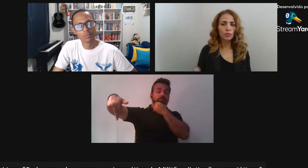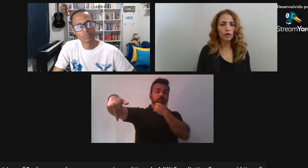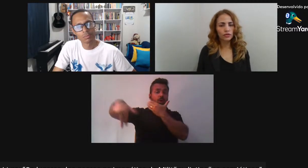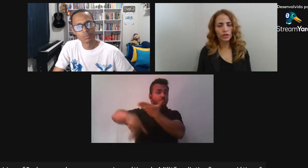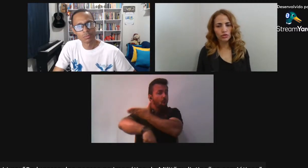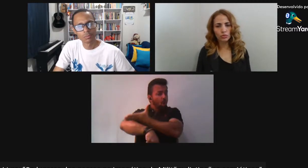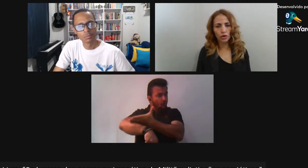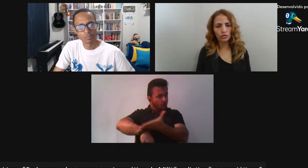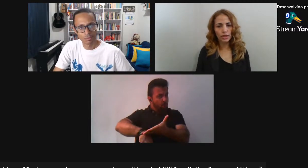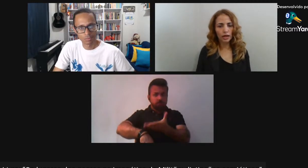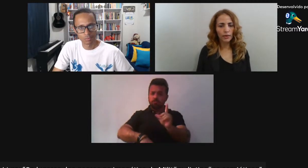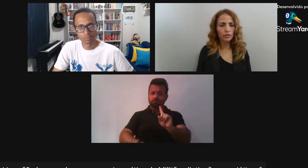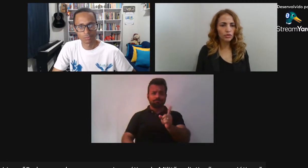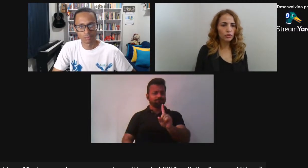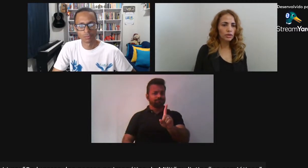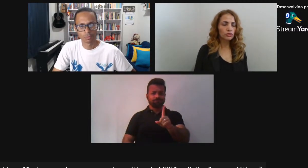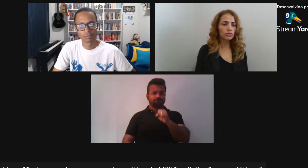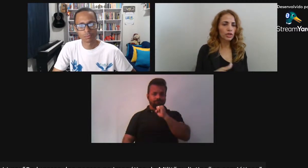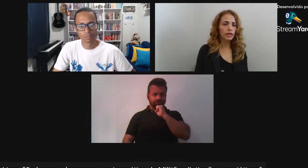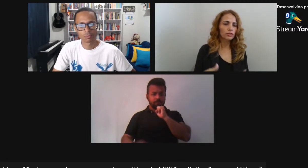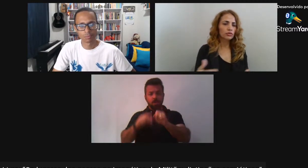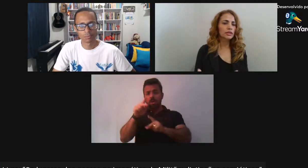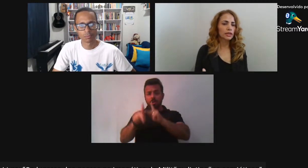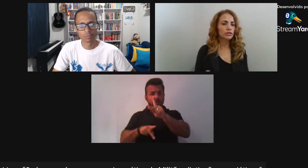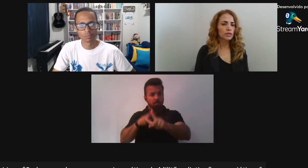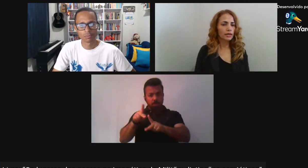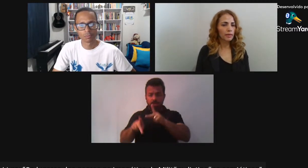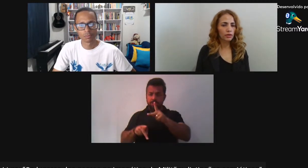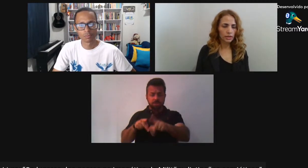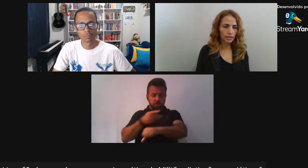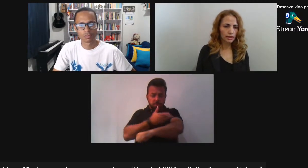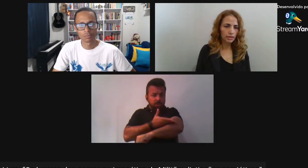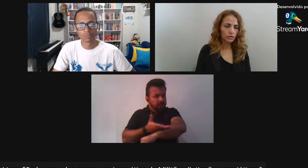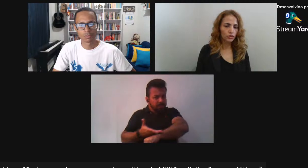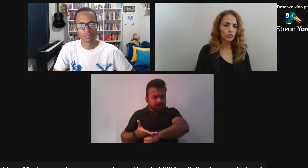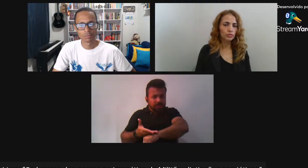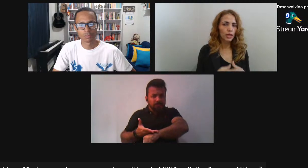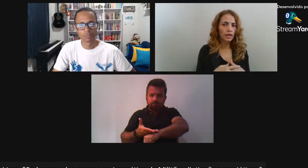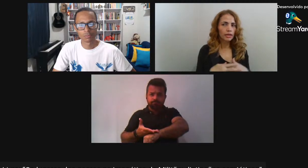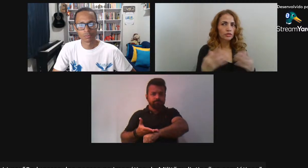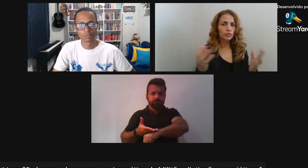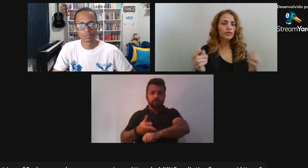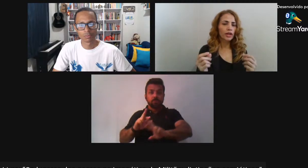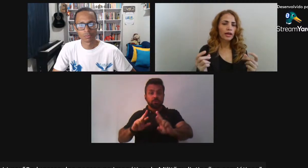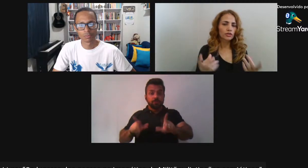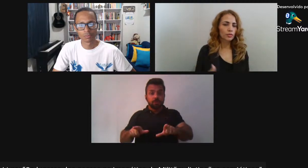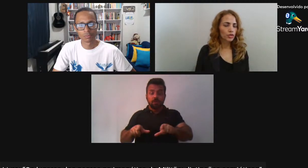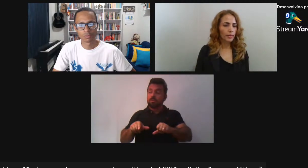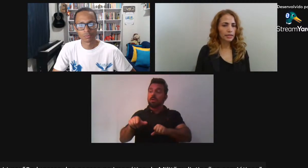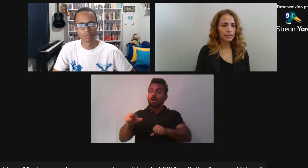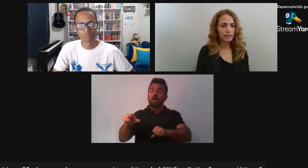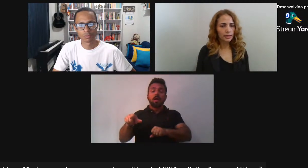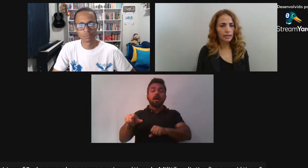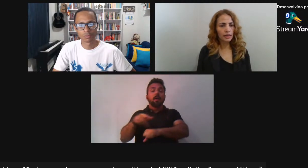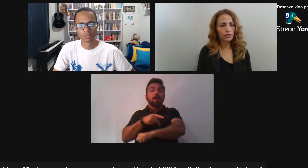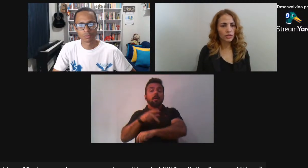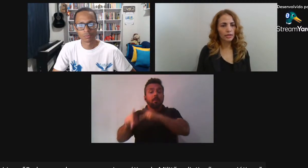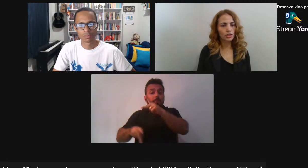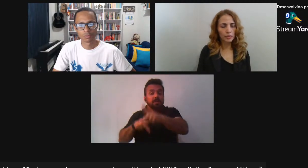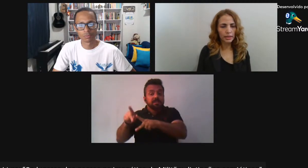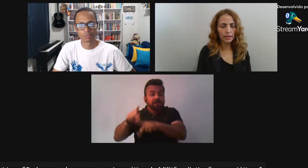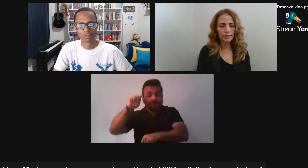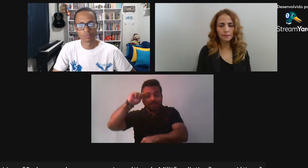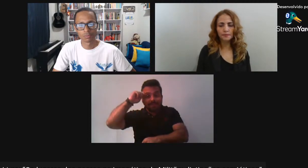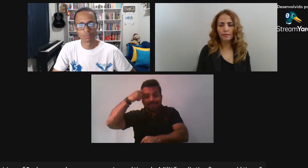Os povos negros De um modo geral Eram excluídos Dos direitos E dos acessos A maioria dos privilégios Vamos chamar assim Que a